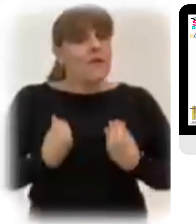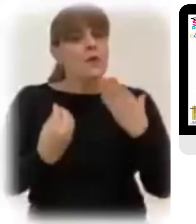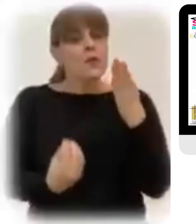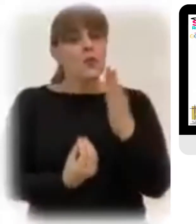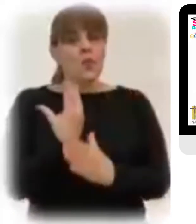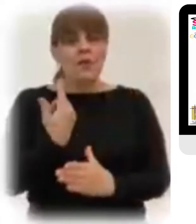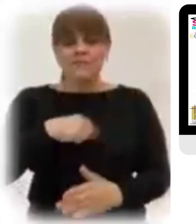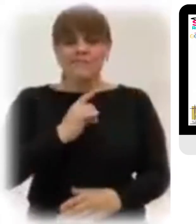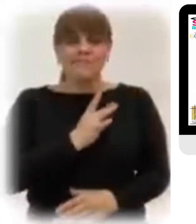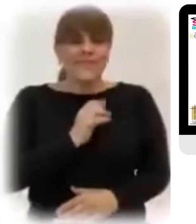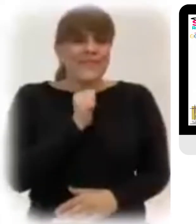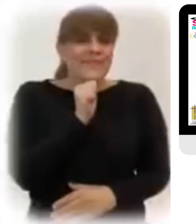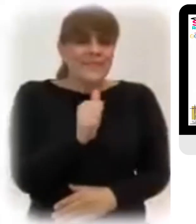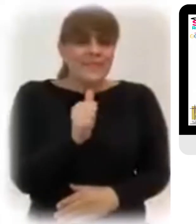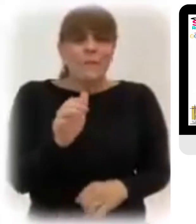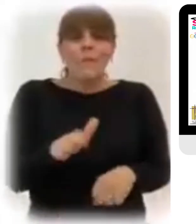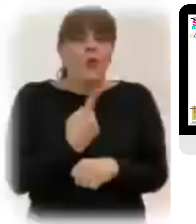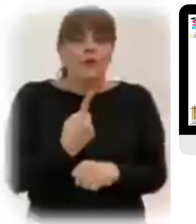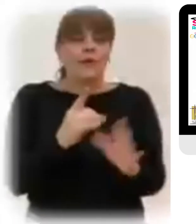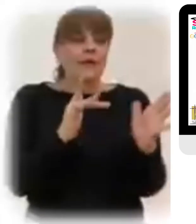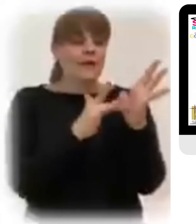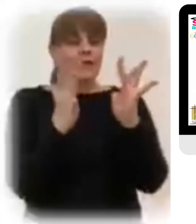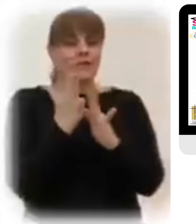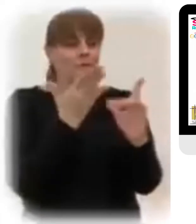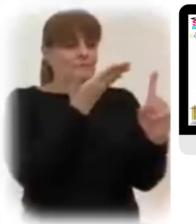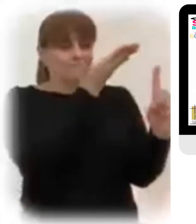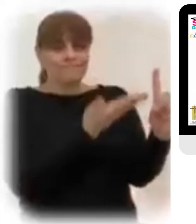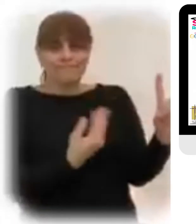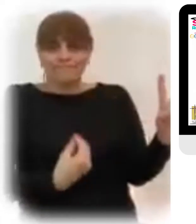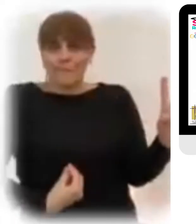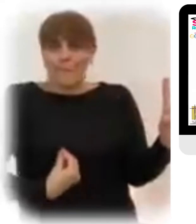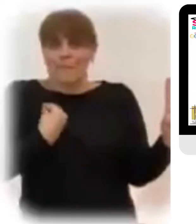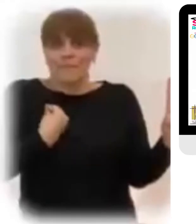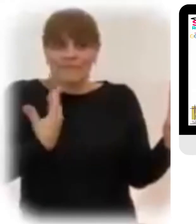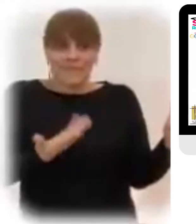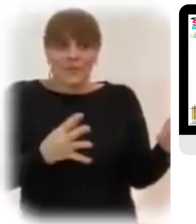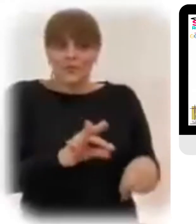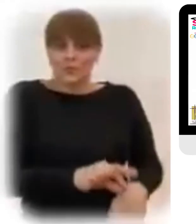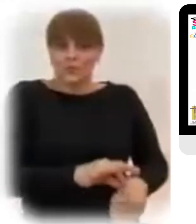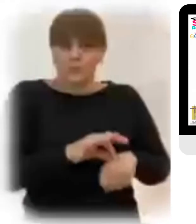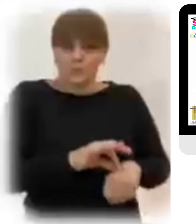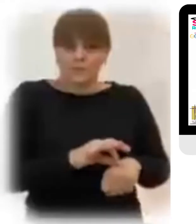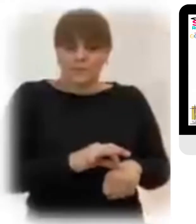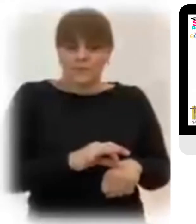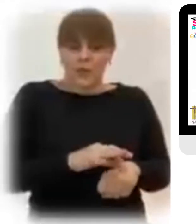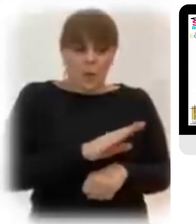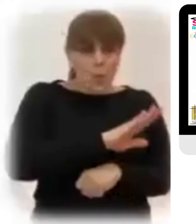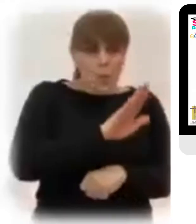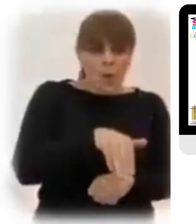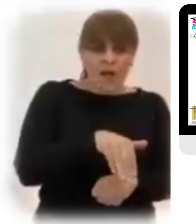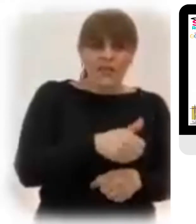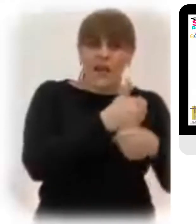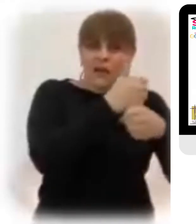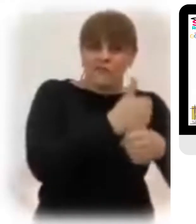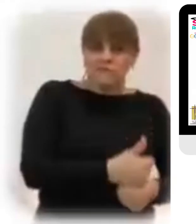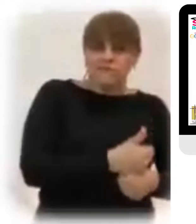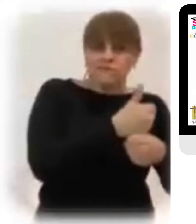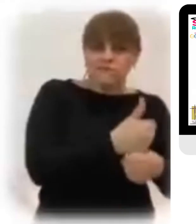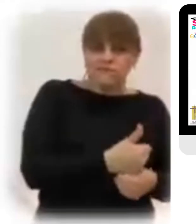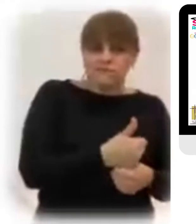Nuestro Señor está vivo También para él la muerte era un mar tormentoso